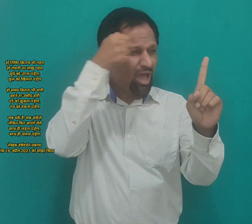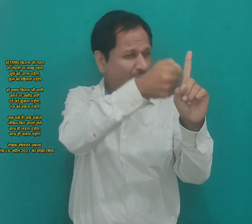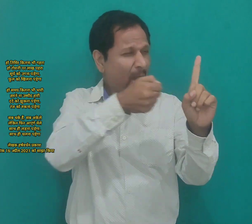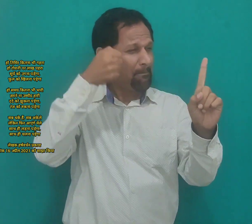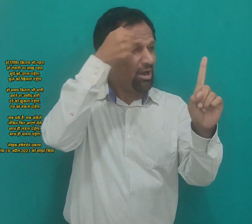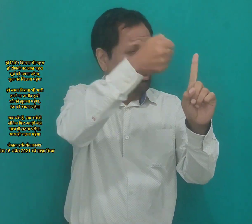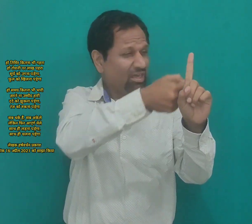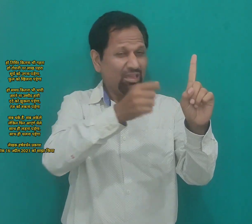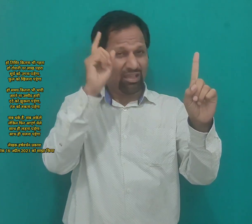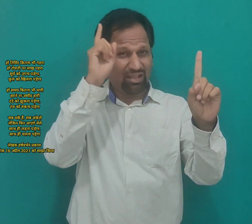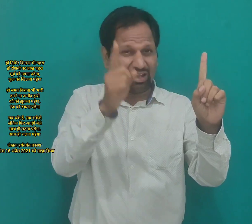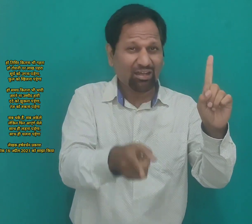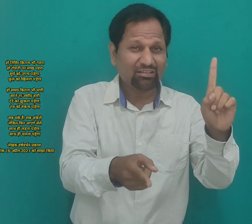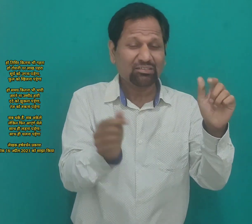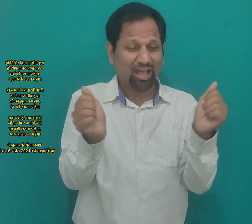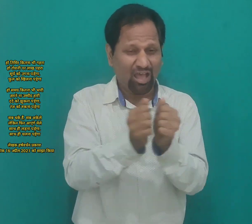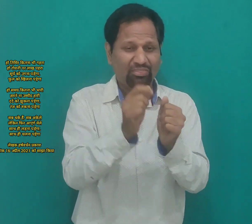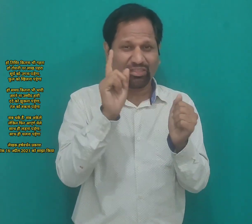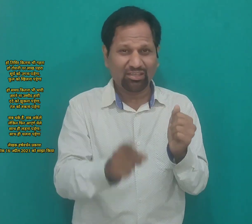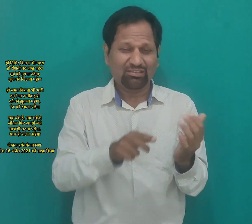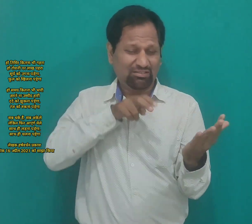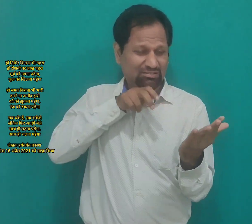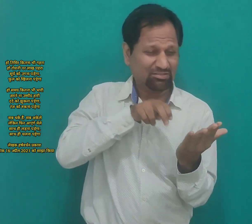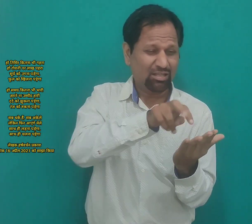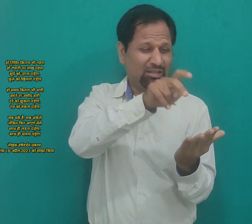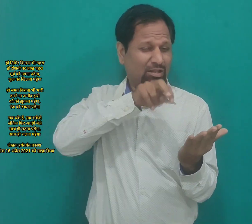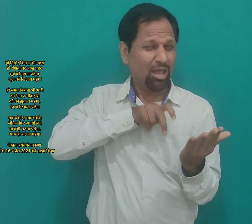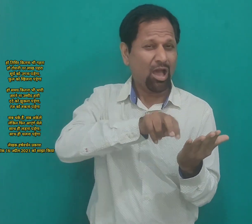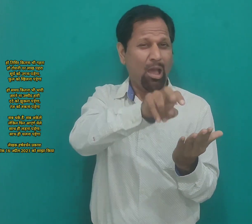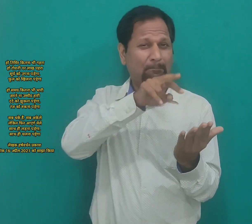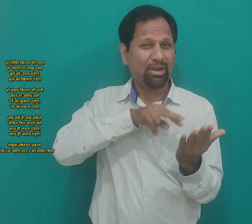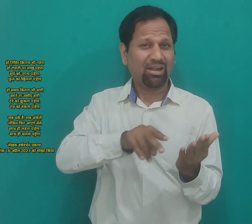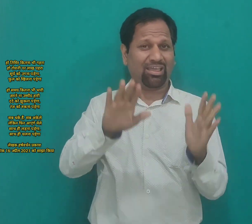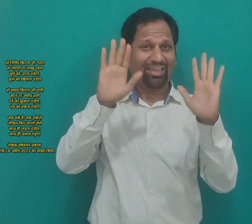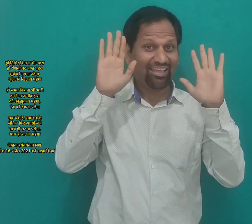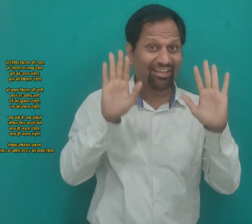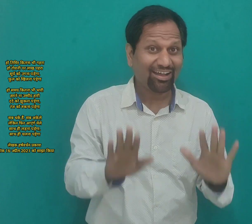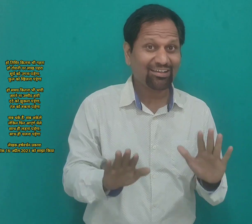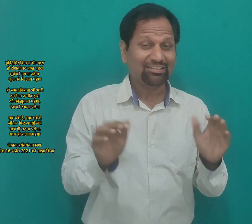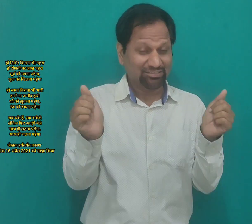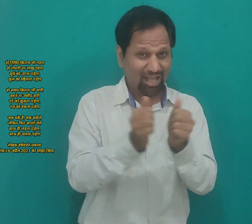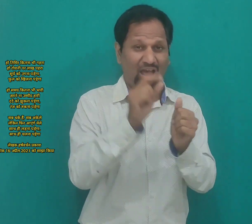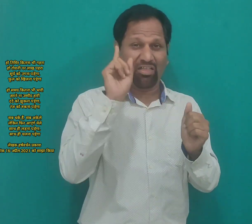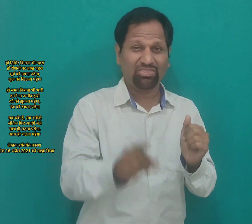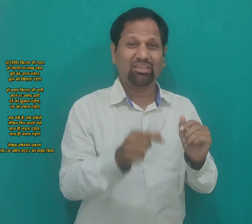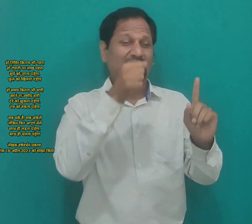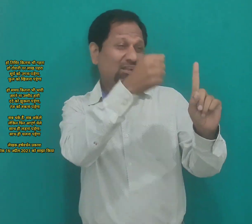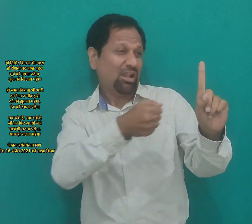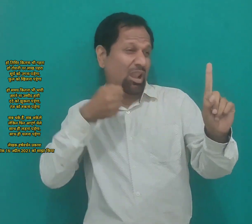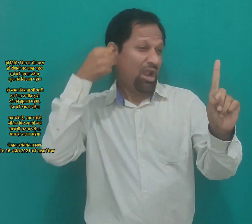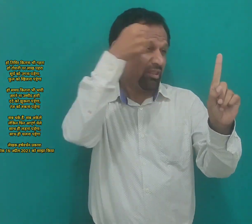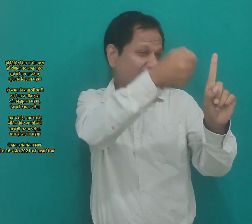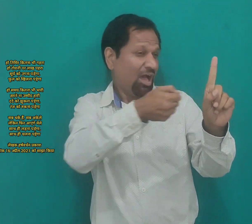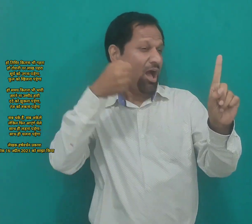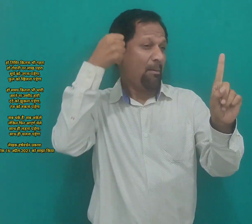साथ ही लड़ना पड़ेगा साथ ही लड़ना